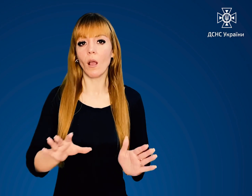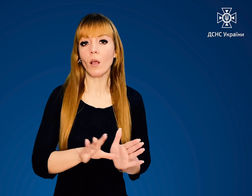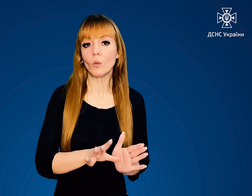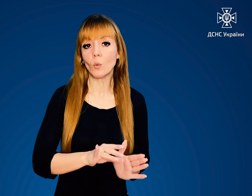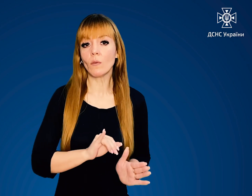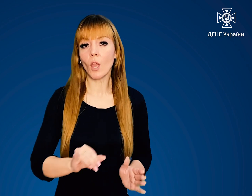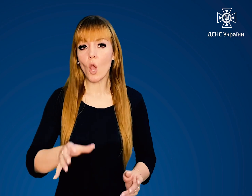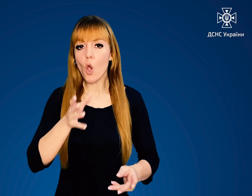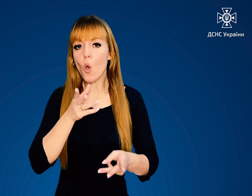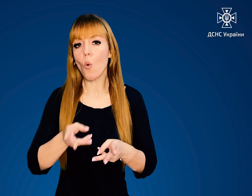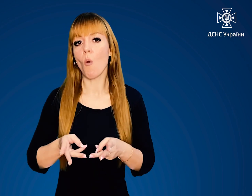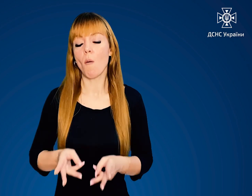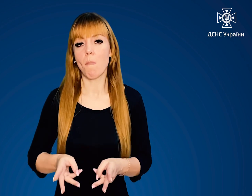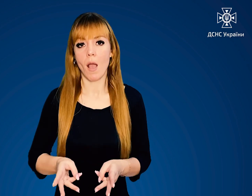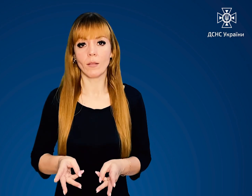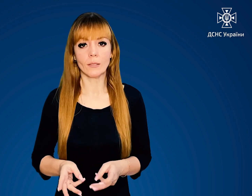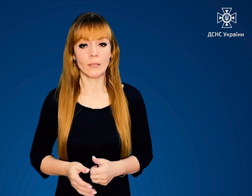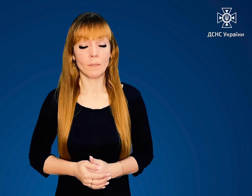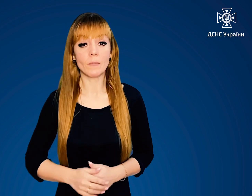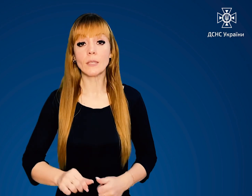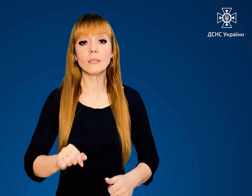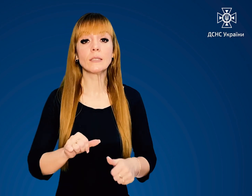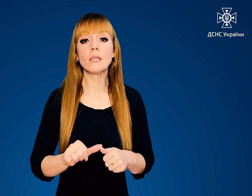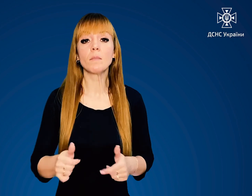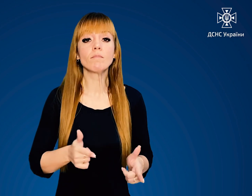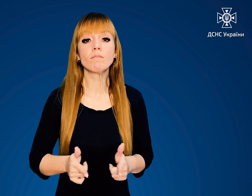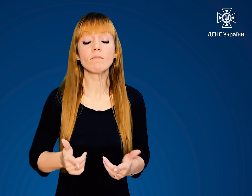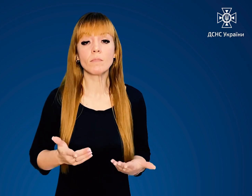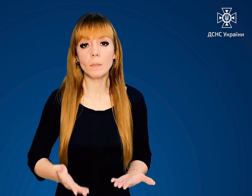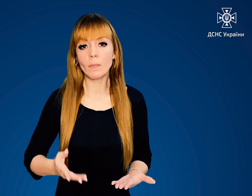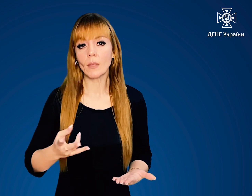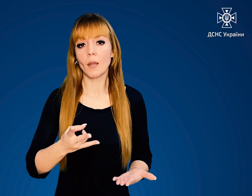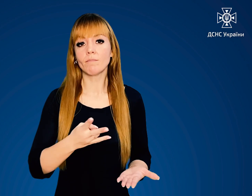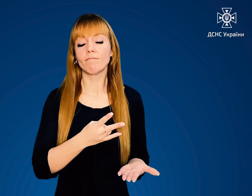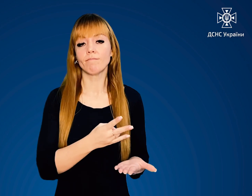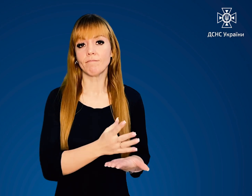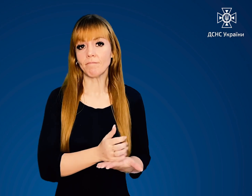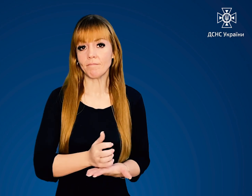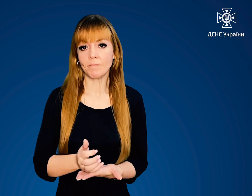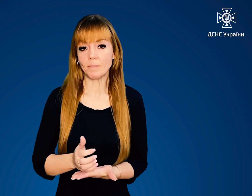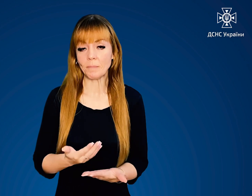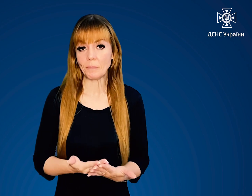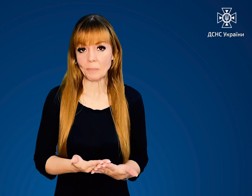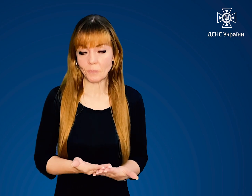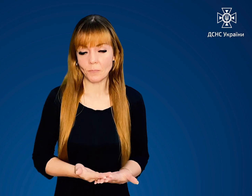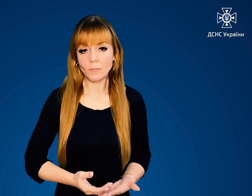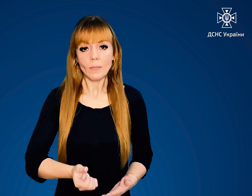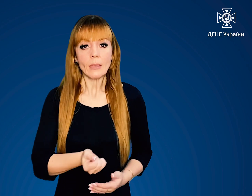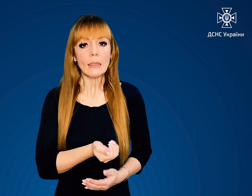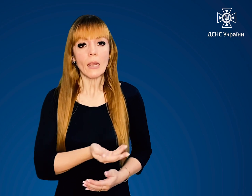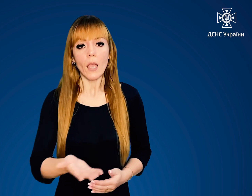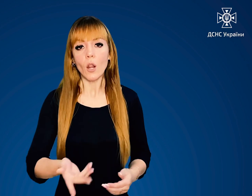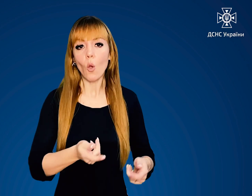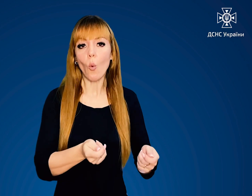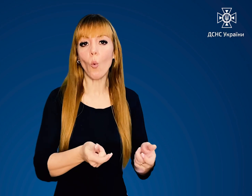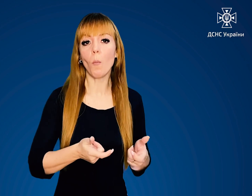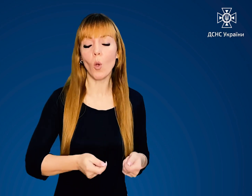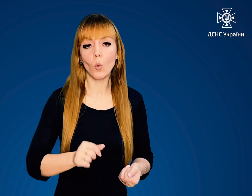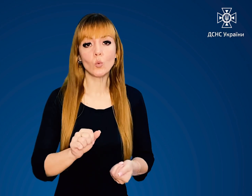електроенергії та централізованого опалення. А саме, необхідно придбати Декілька